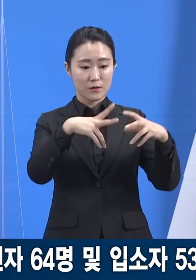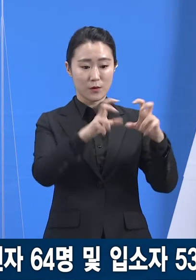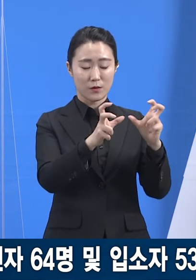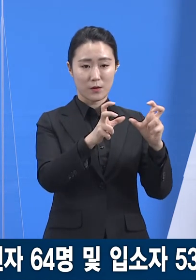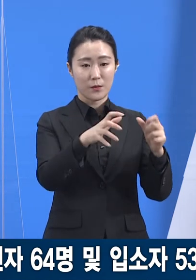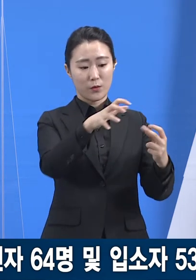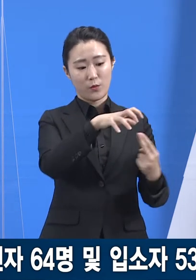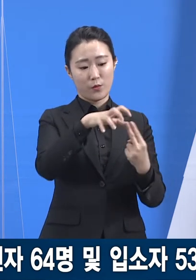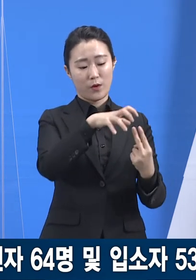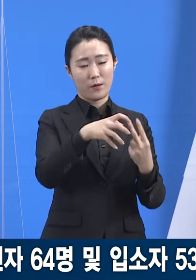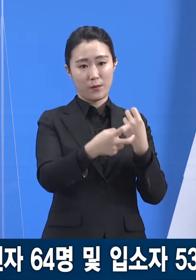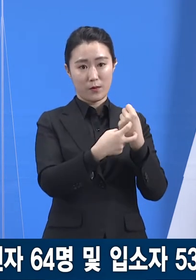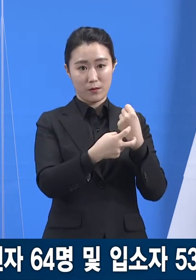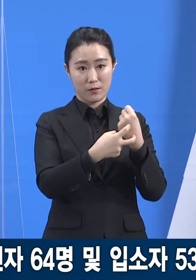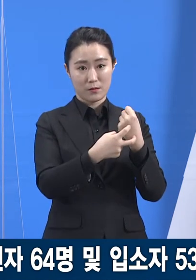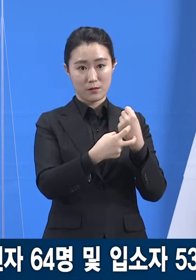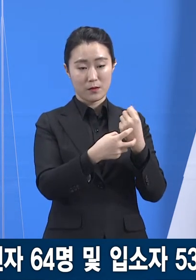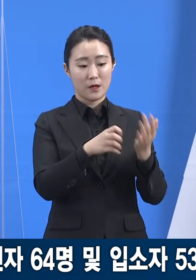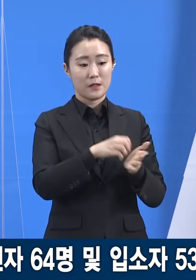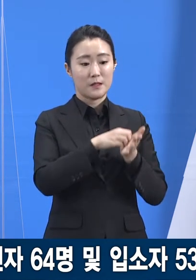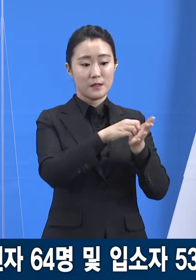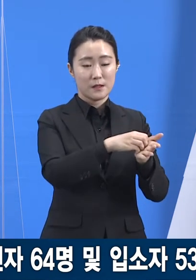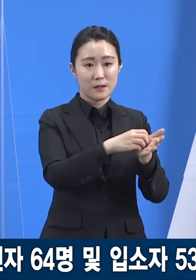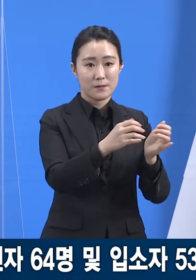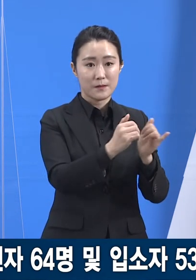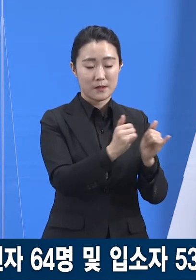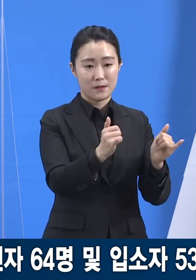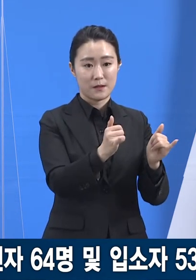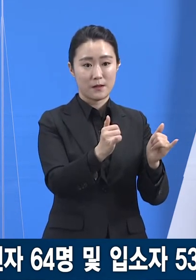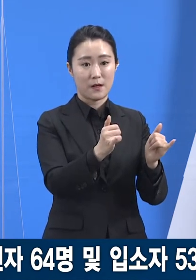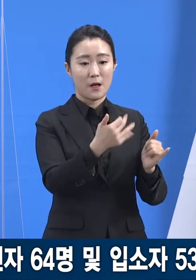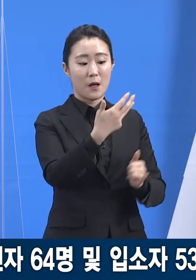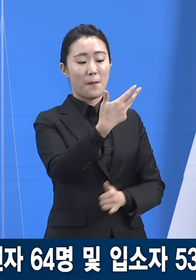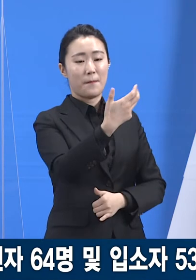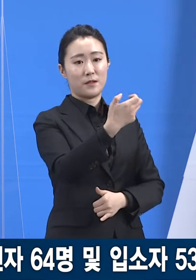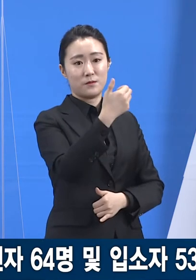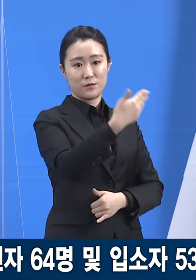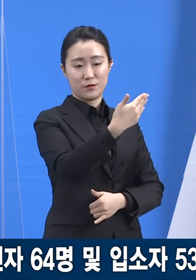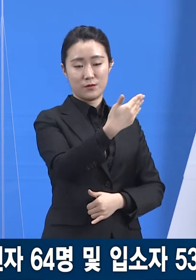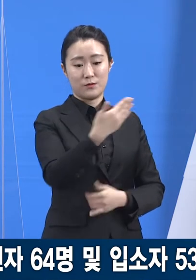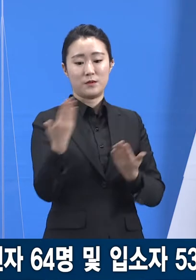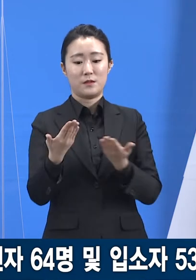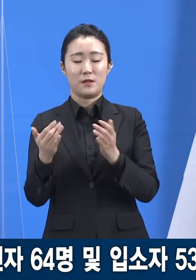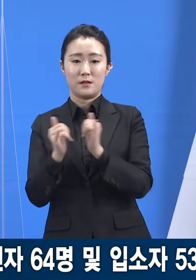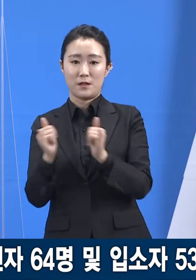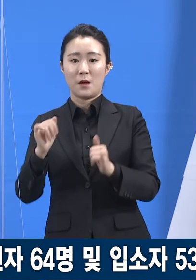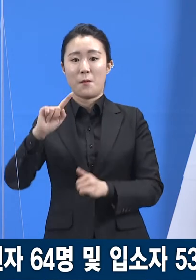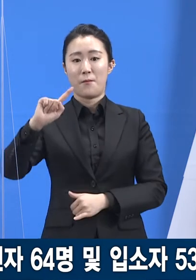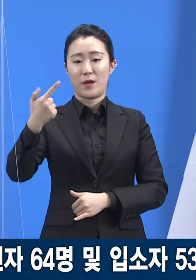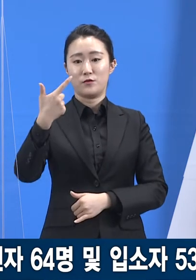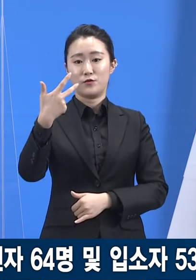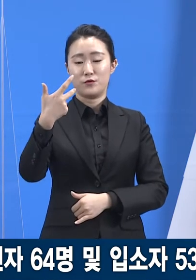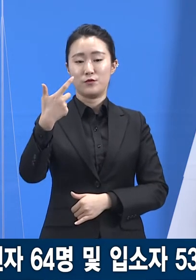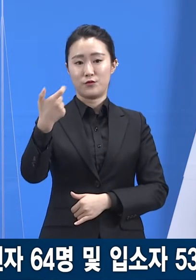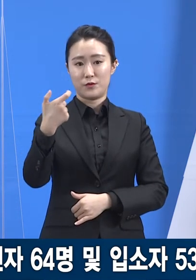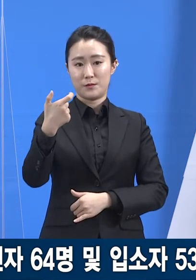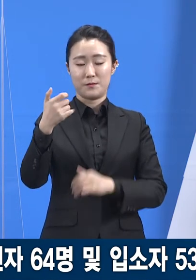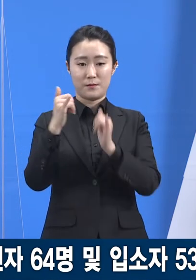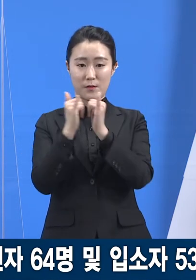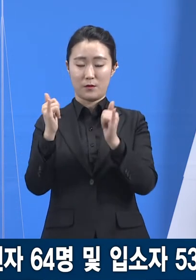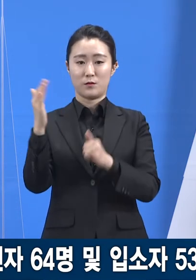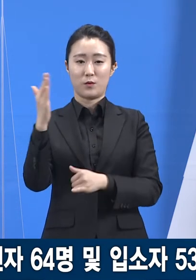요양병원은 입소자 89명, 종사자 167명 규모의 요양병원입니다. 현재까지